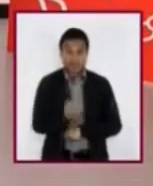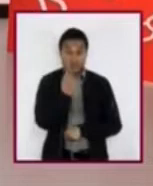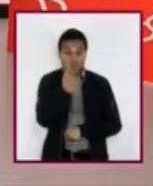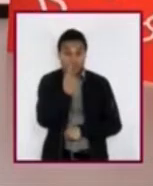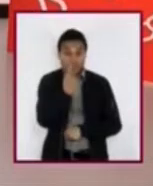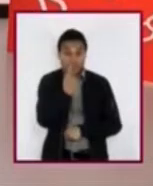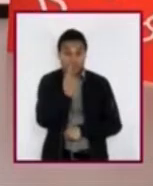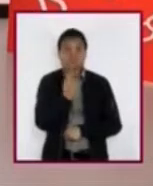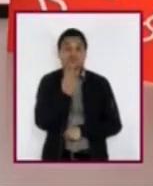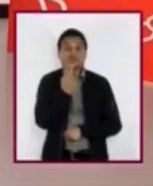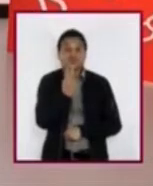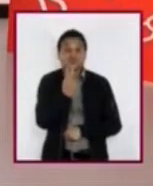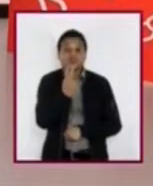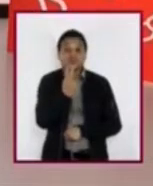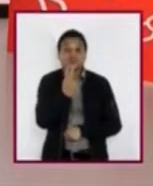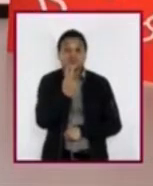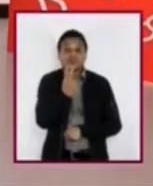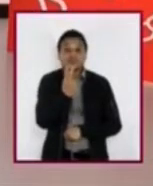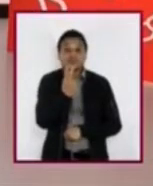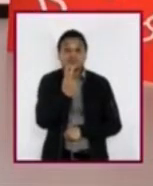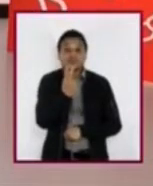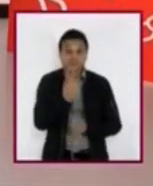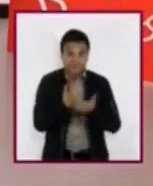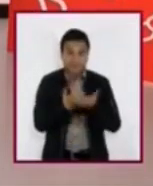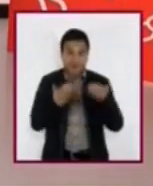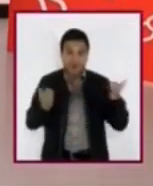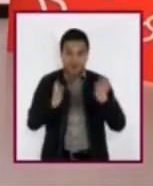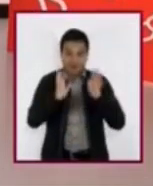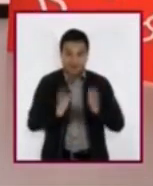Una, dos, ahora.